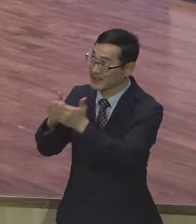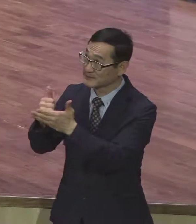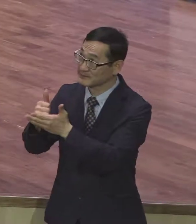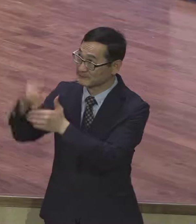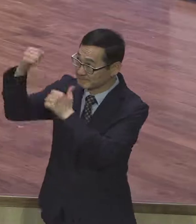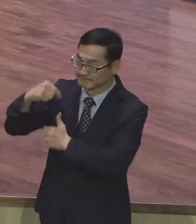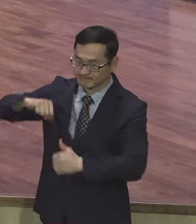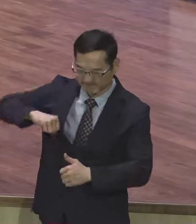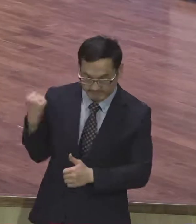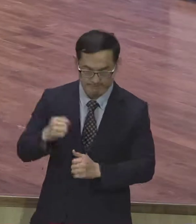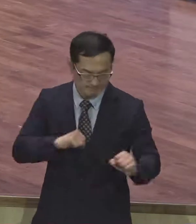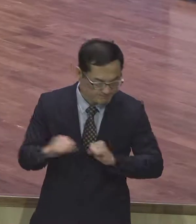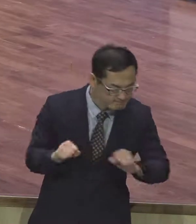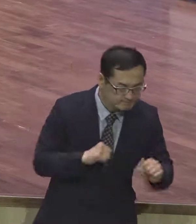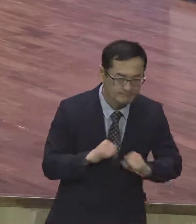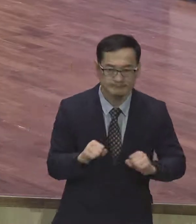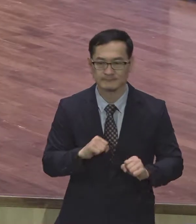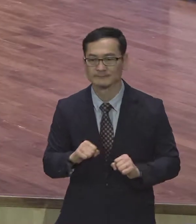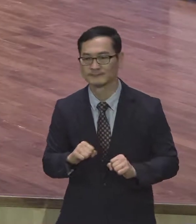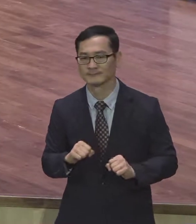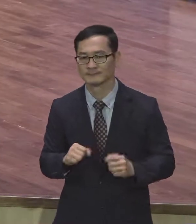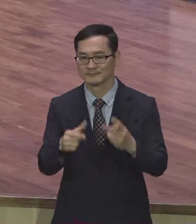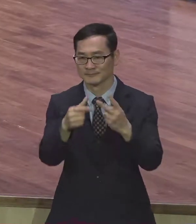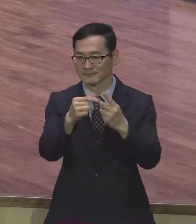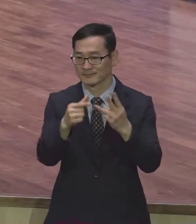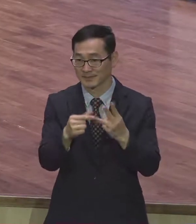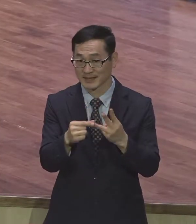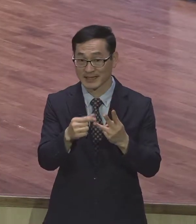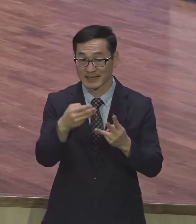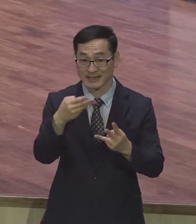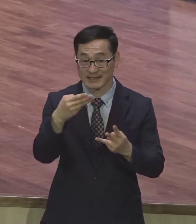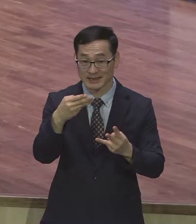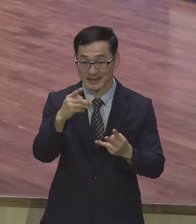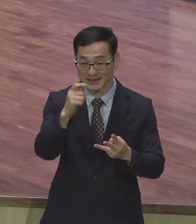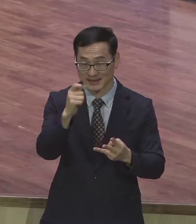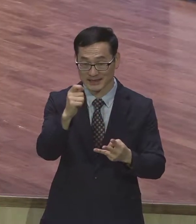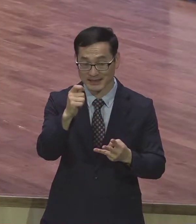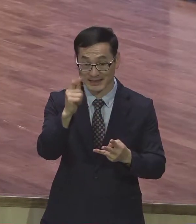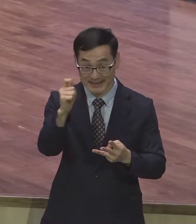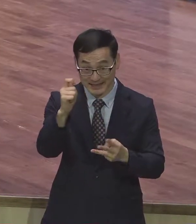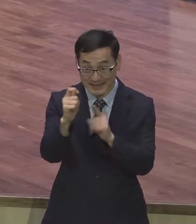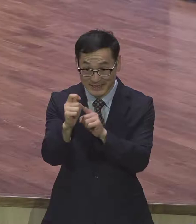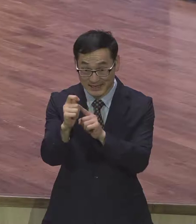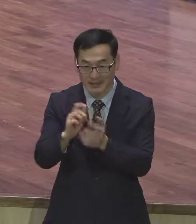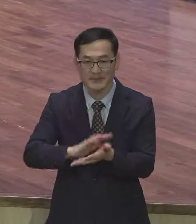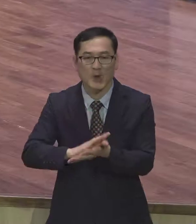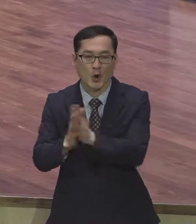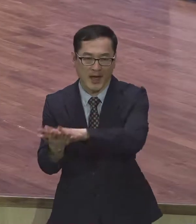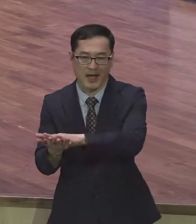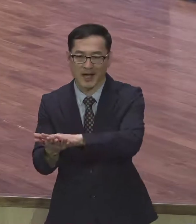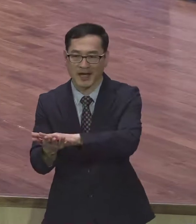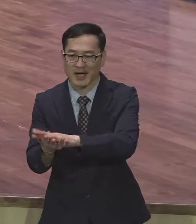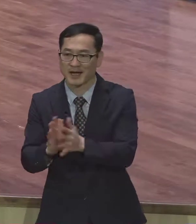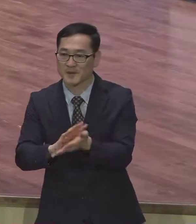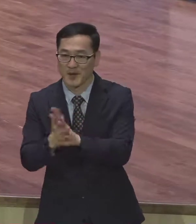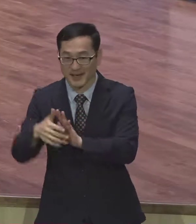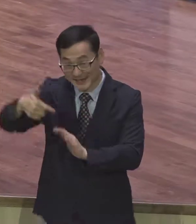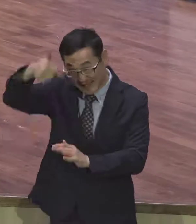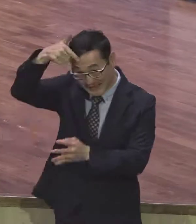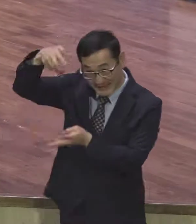돼요 티가 뭐냐 트란스미션 변합니다 변화 잘못 각인된 것 옛을 떼고 말씀으로 새롭게